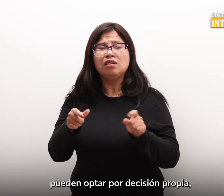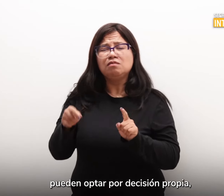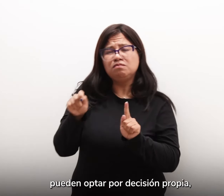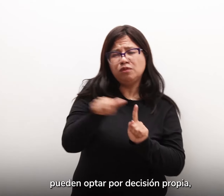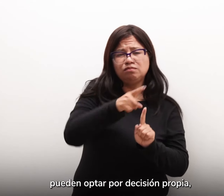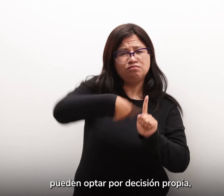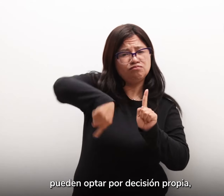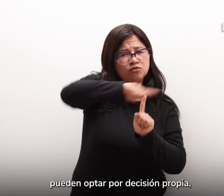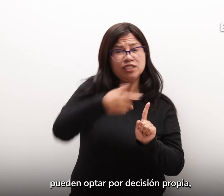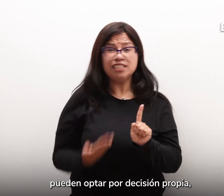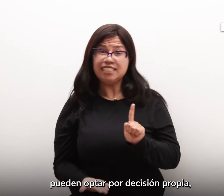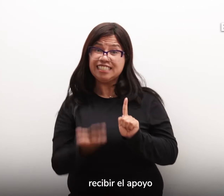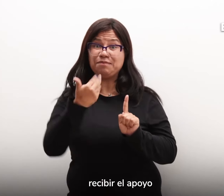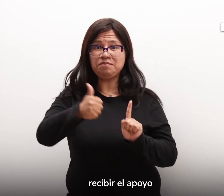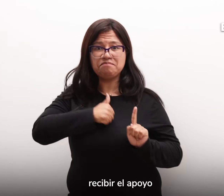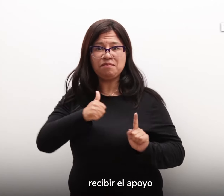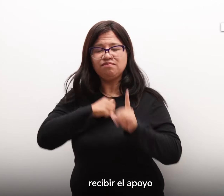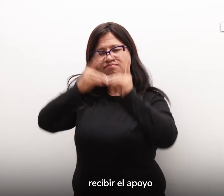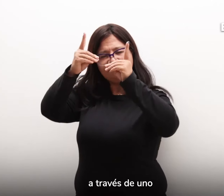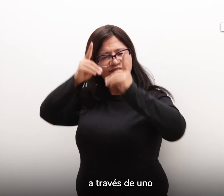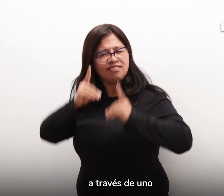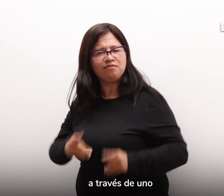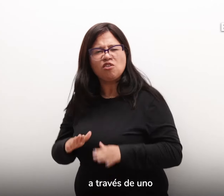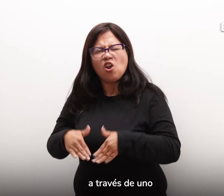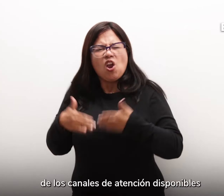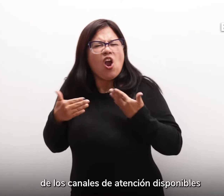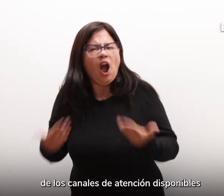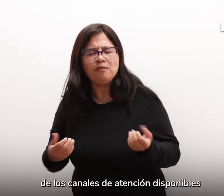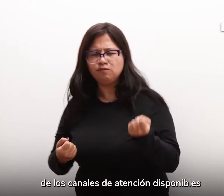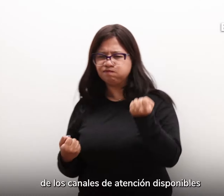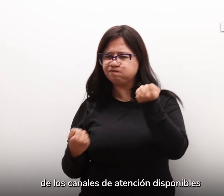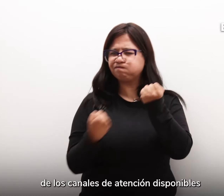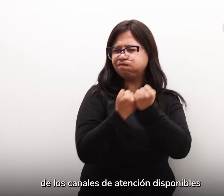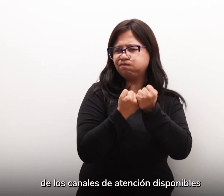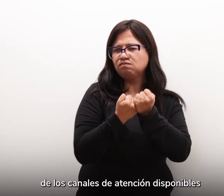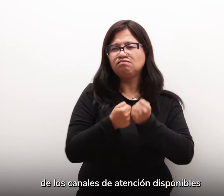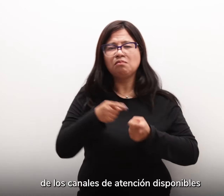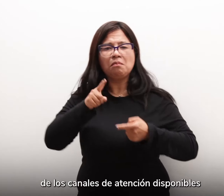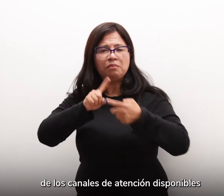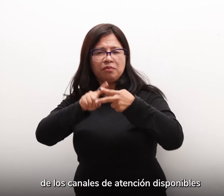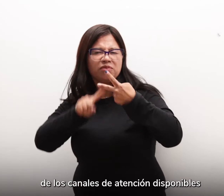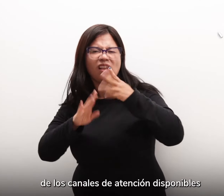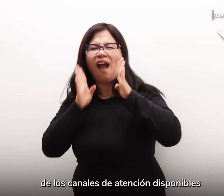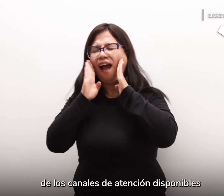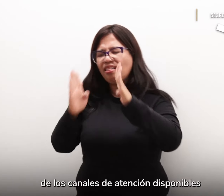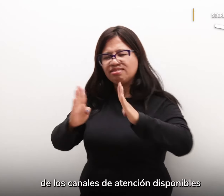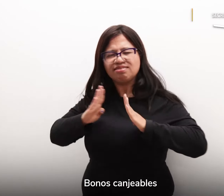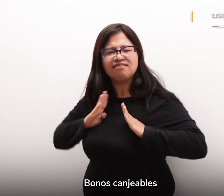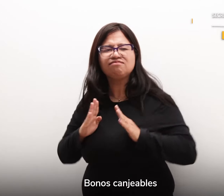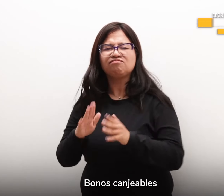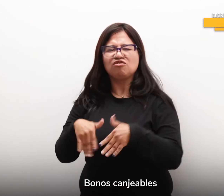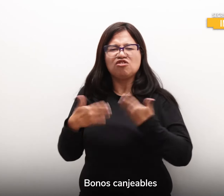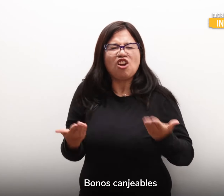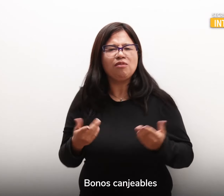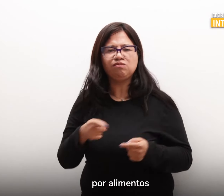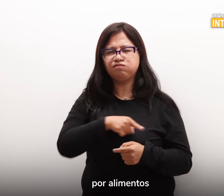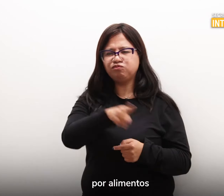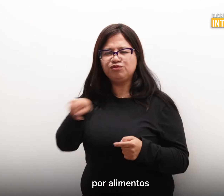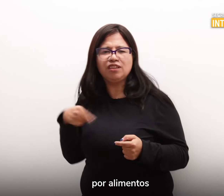decisión propia Recibir el apoyo a través de uno de los canales de atención disponibles Bonos canjeables por alimentos